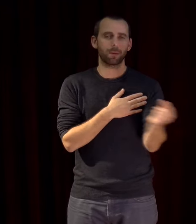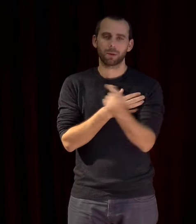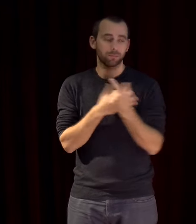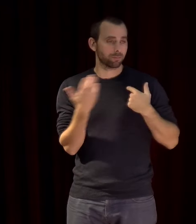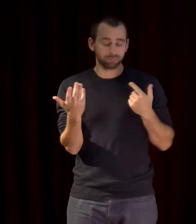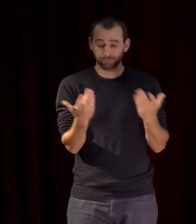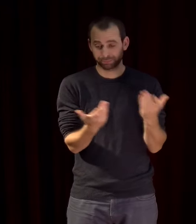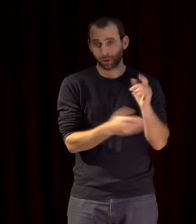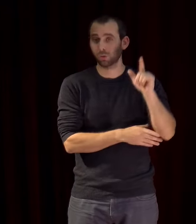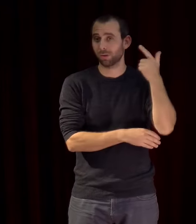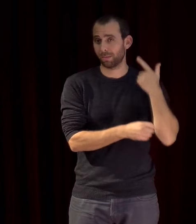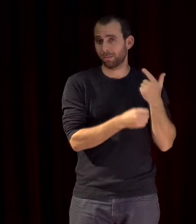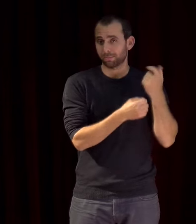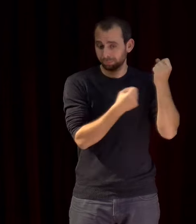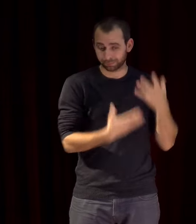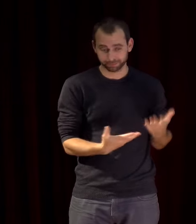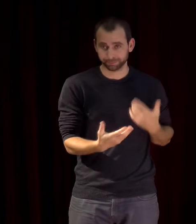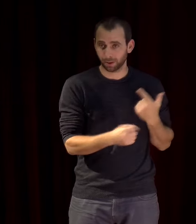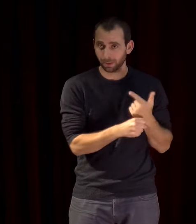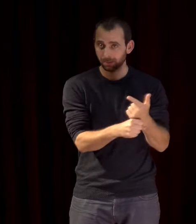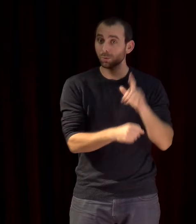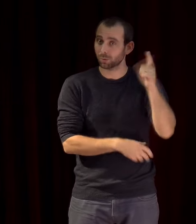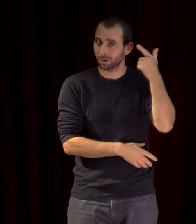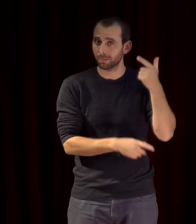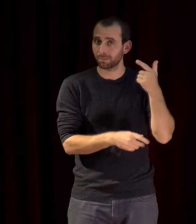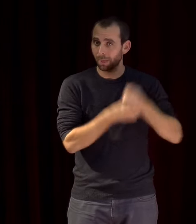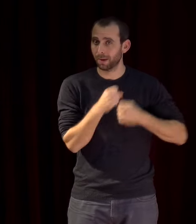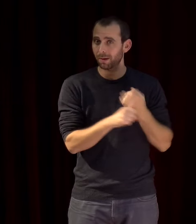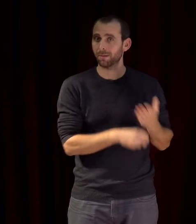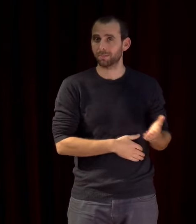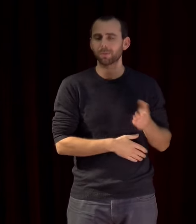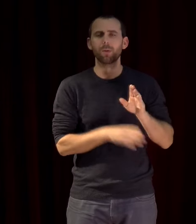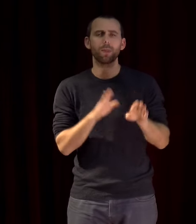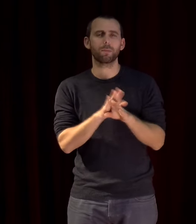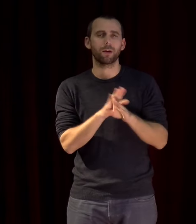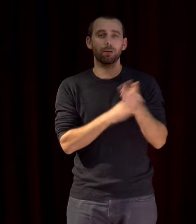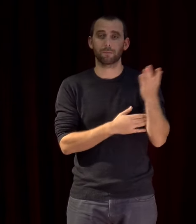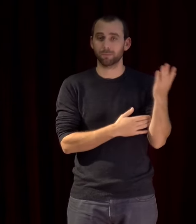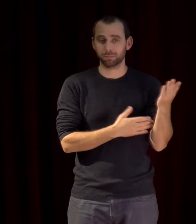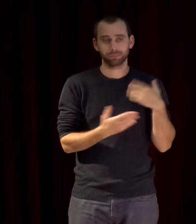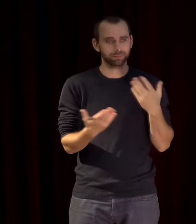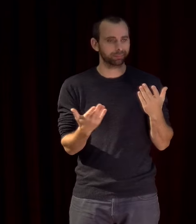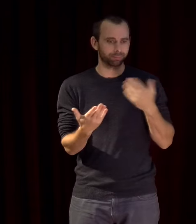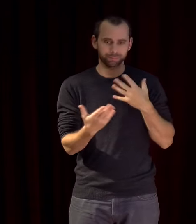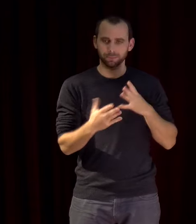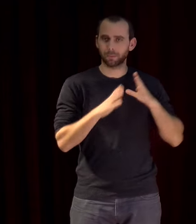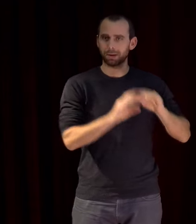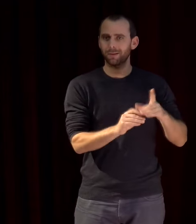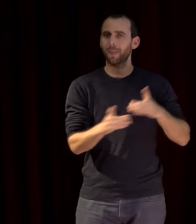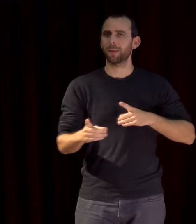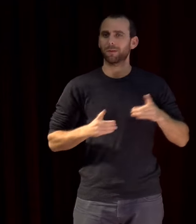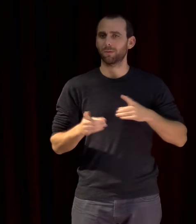cette deuxième édition de la Biennale. Ce n'est que la deuxième édition, nous avons initié ce projet en arrivant à la direction des 13 ans avec Olivier